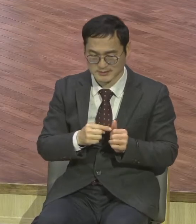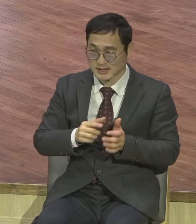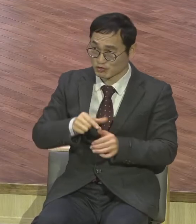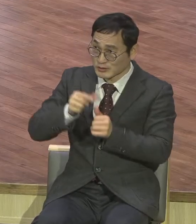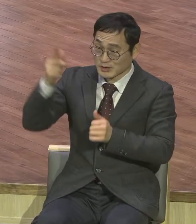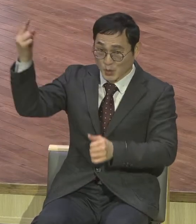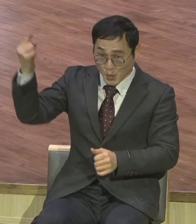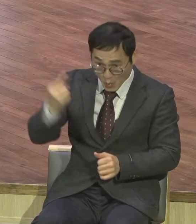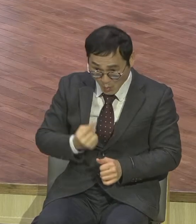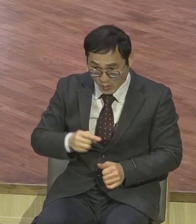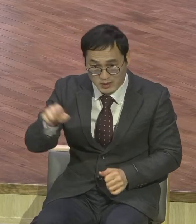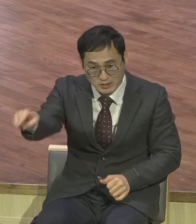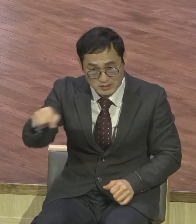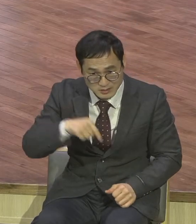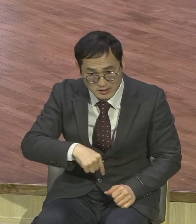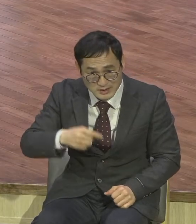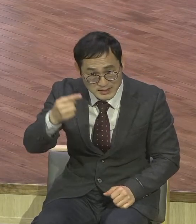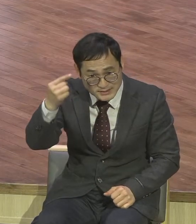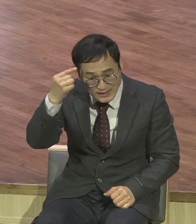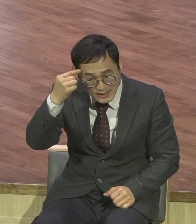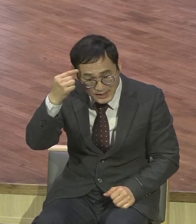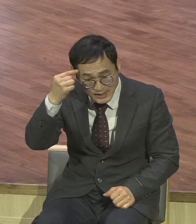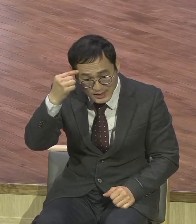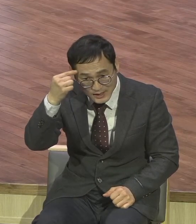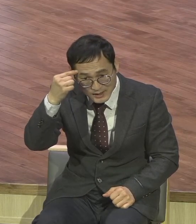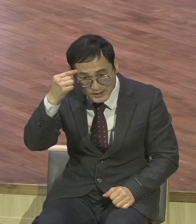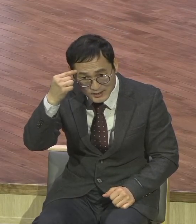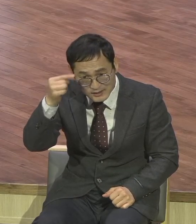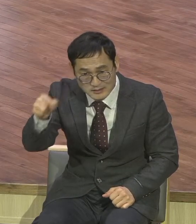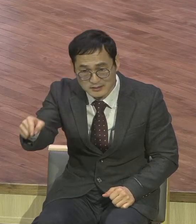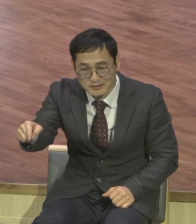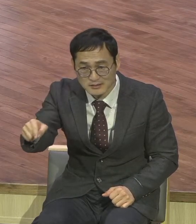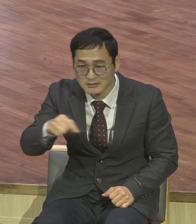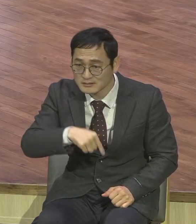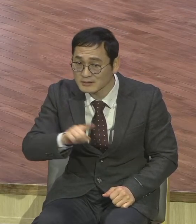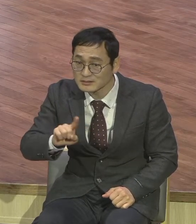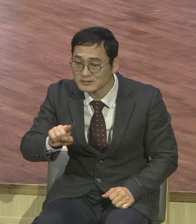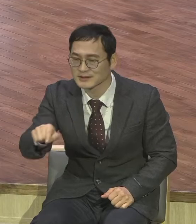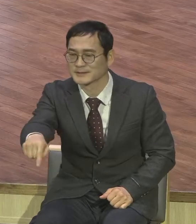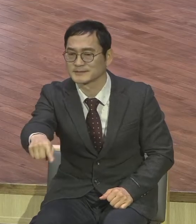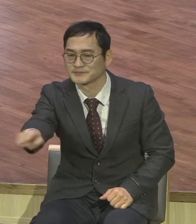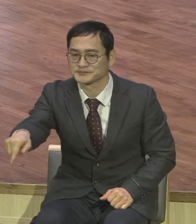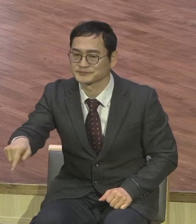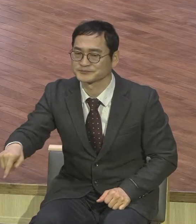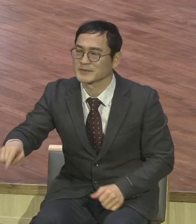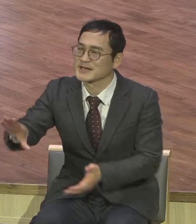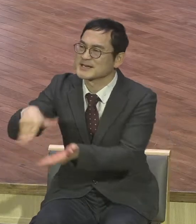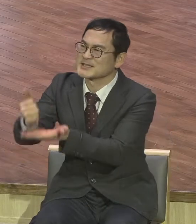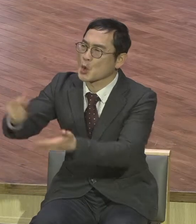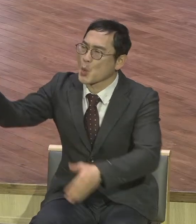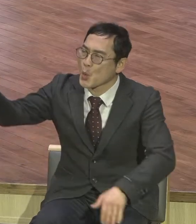당시 유대인들은 메시아를 어떻게 봐요? 메시아가 오신다. 그리스도가 오시면 정치적